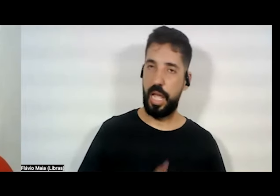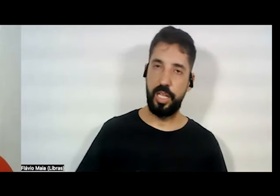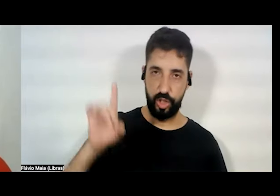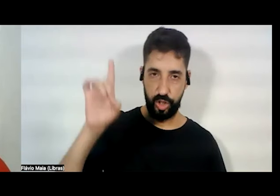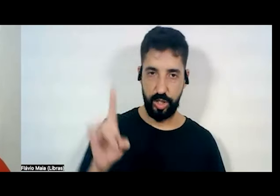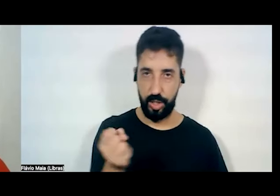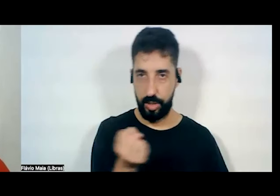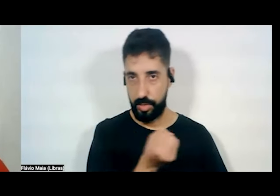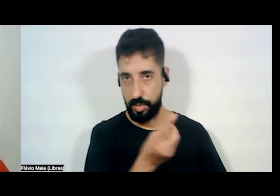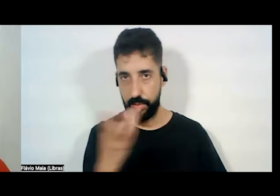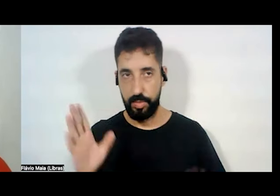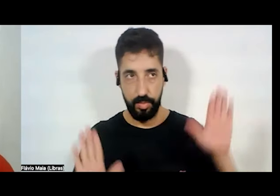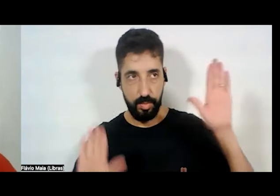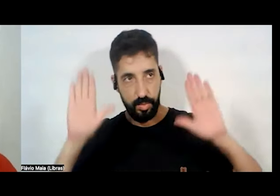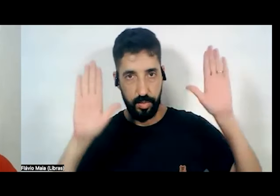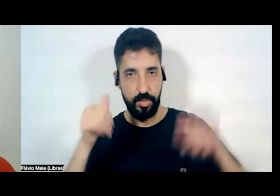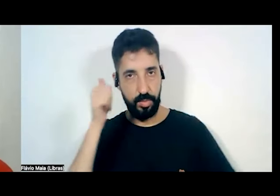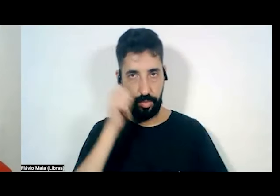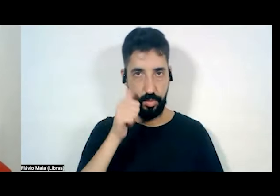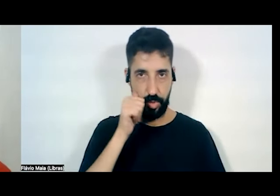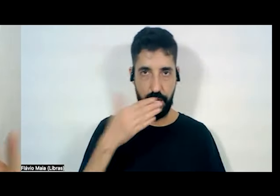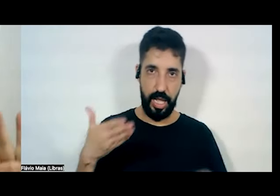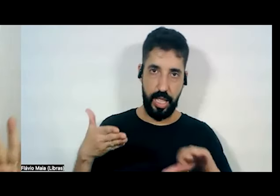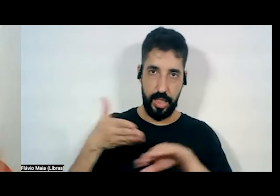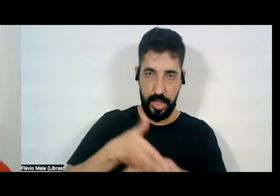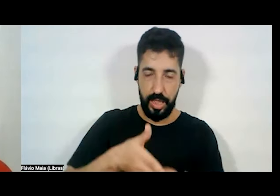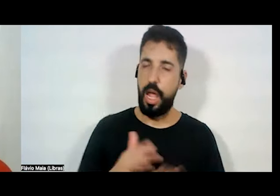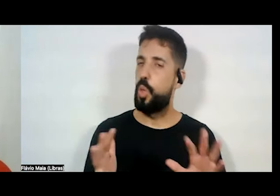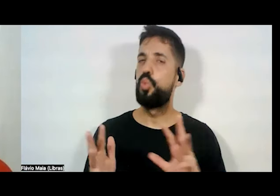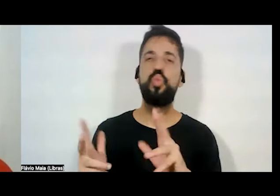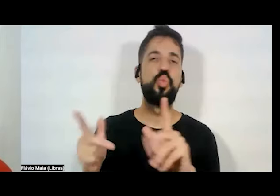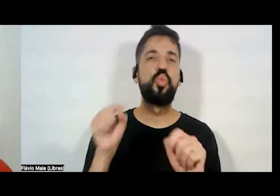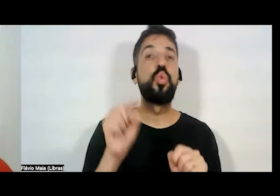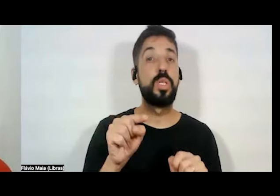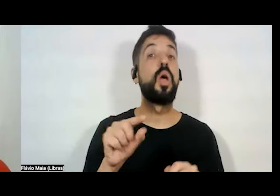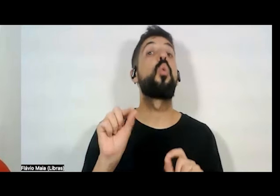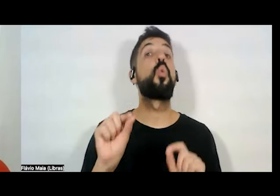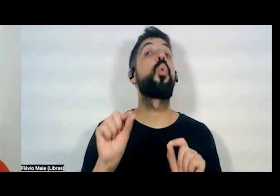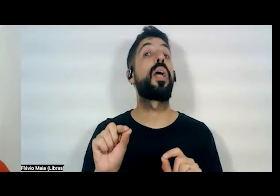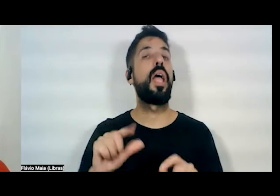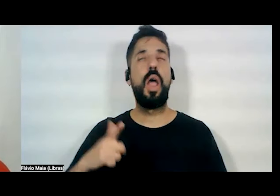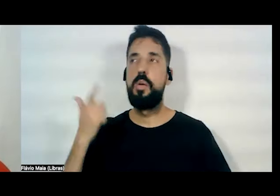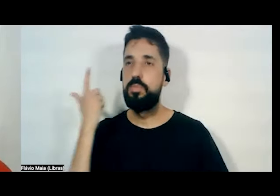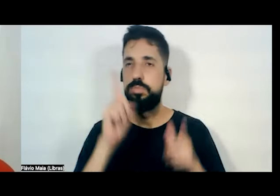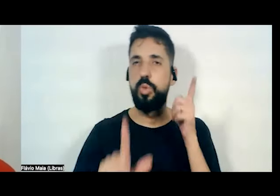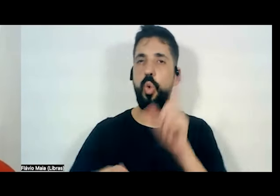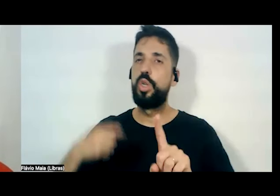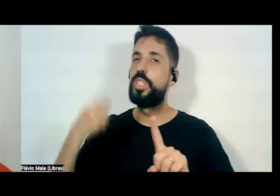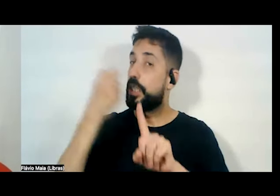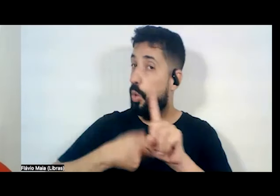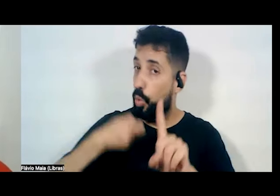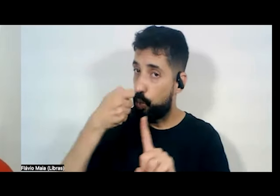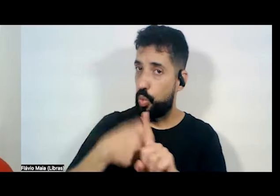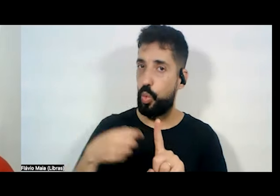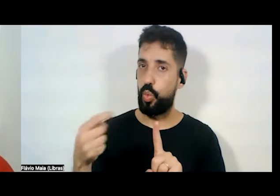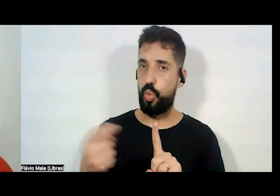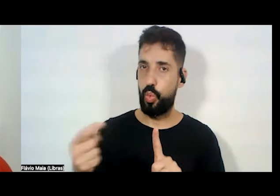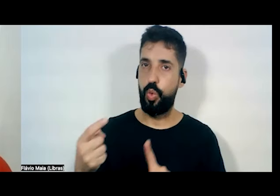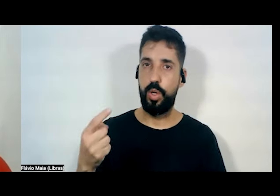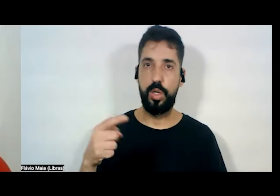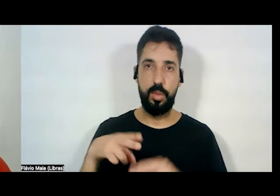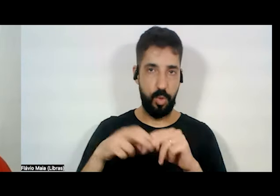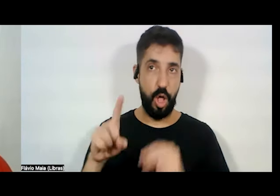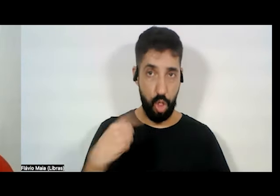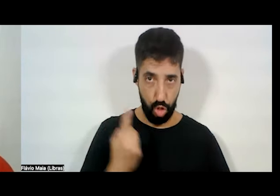candidatas na chapa. Tudo isto foi conquistado e por nós na linha de